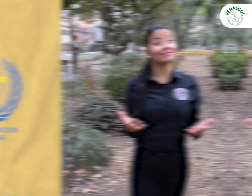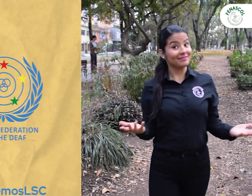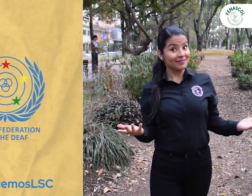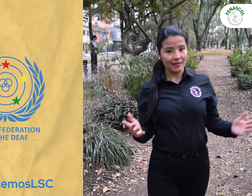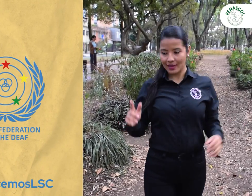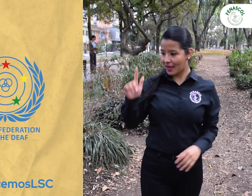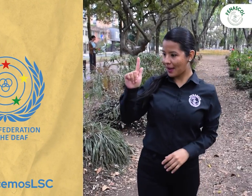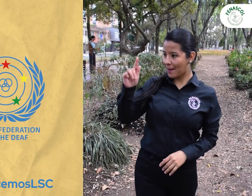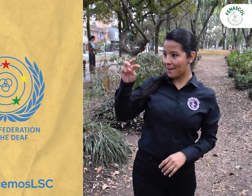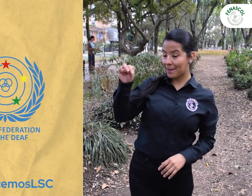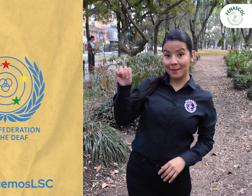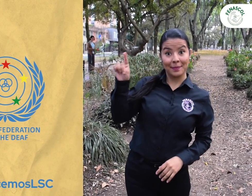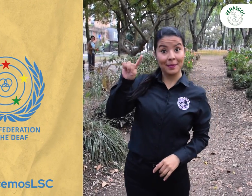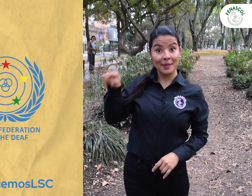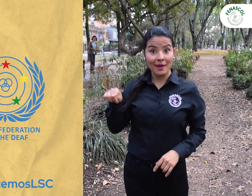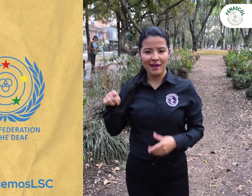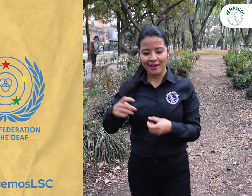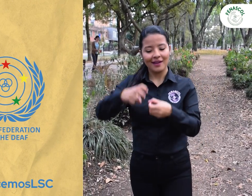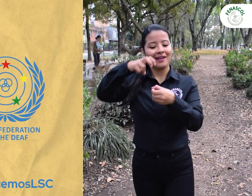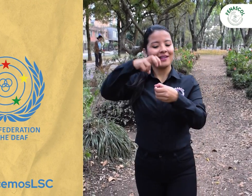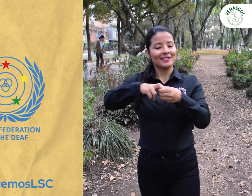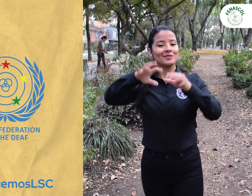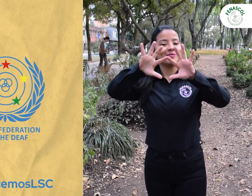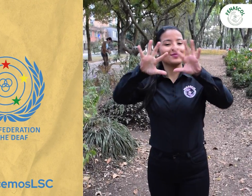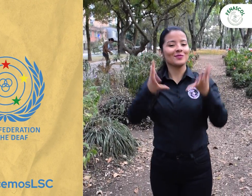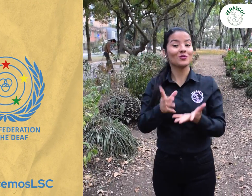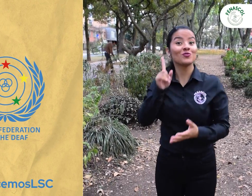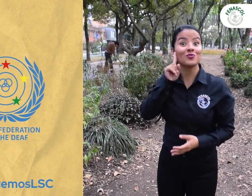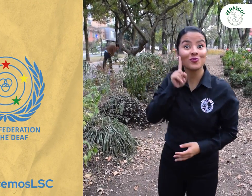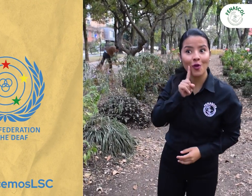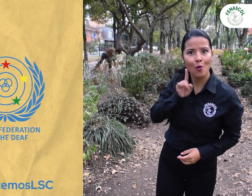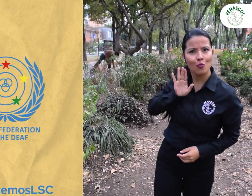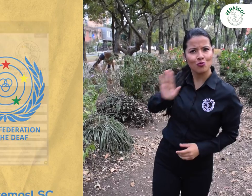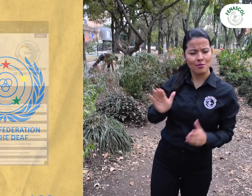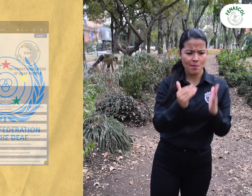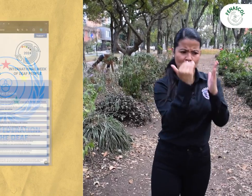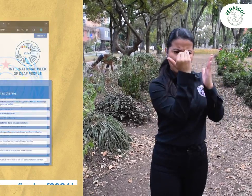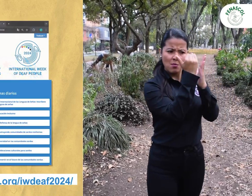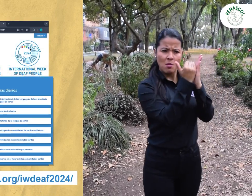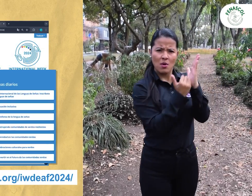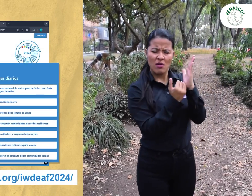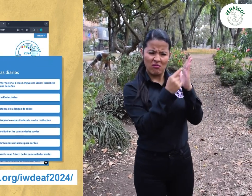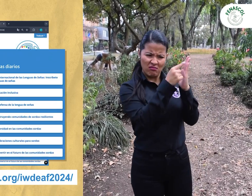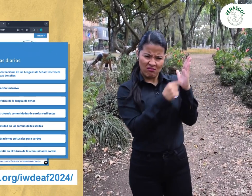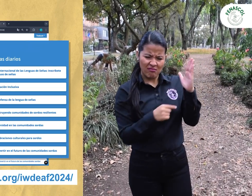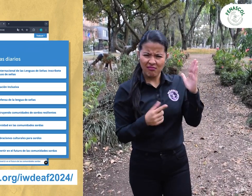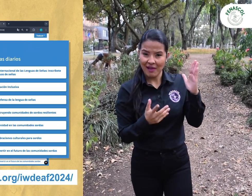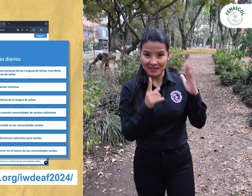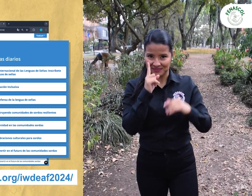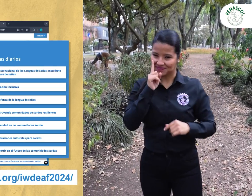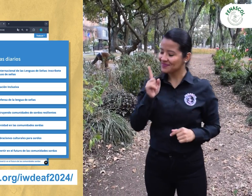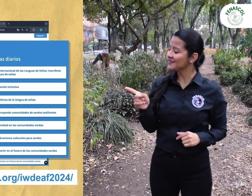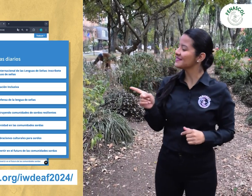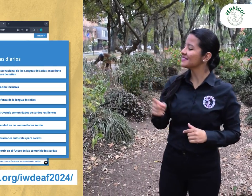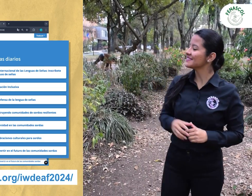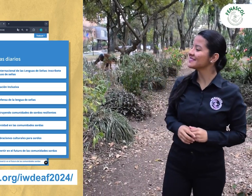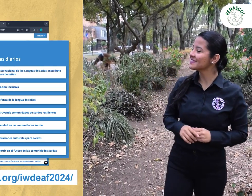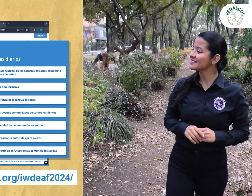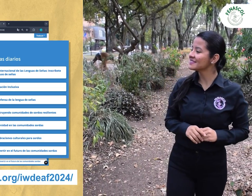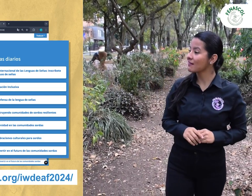la FMS, la Federación Mundial de Sordos, se proponen las siguientes temáticas para cada día de esa semana. Miren,